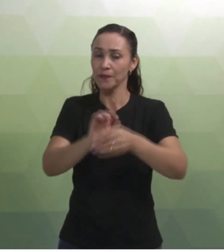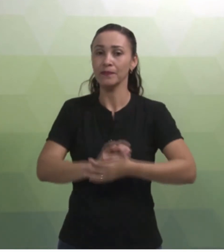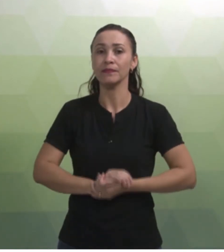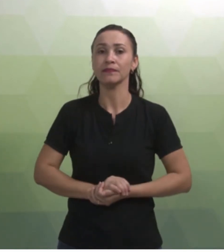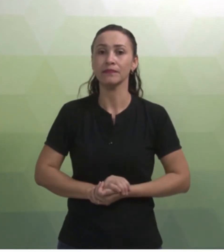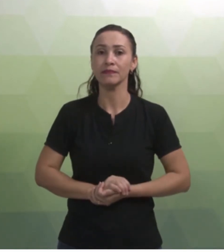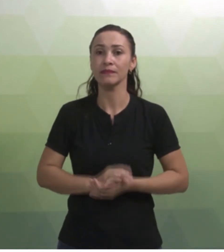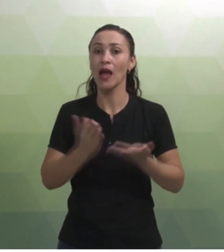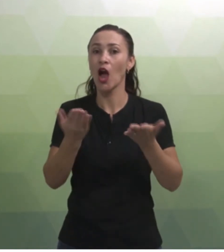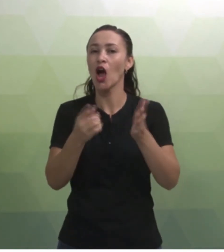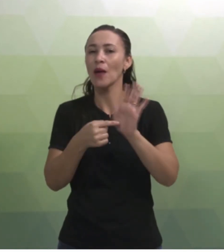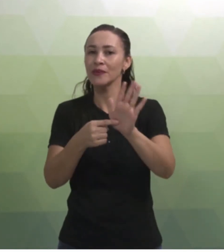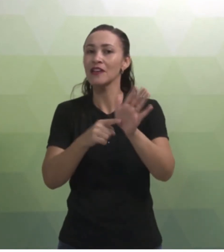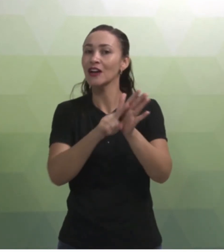Vamos ao questionário agora.